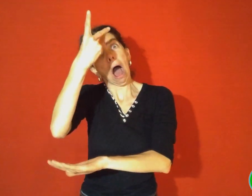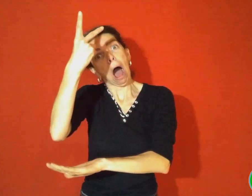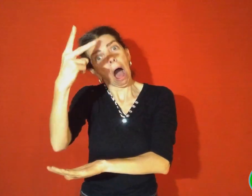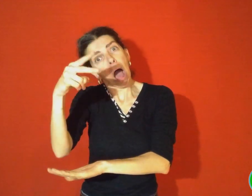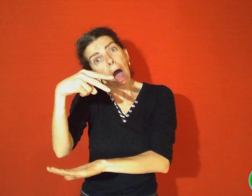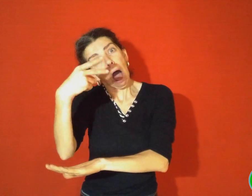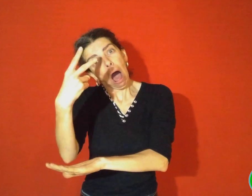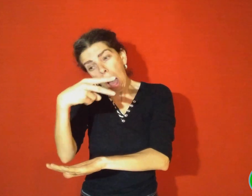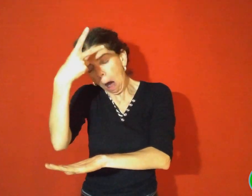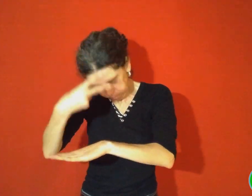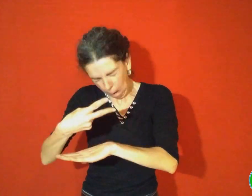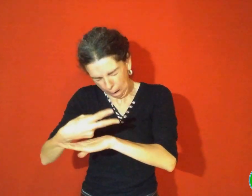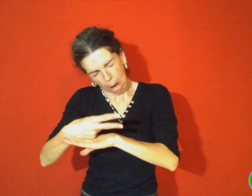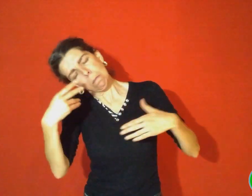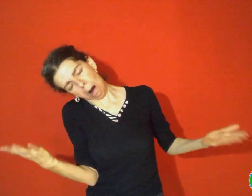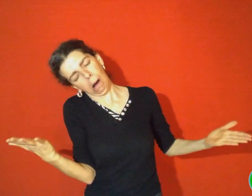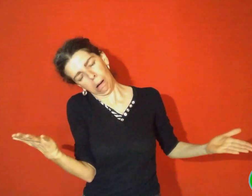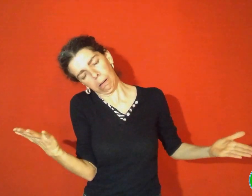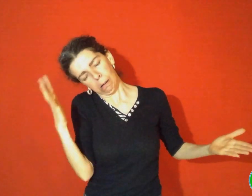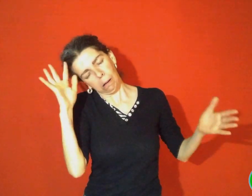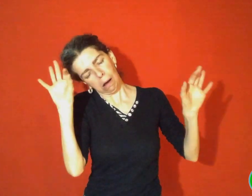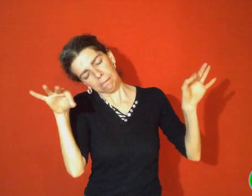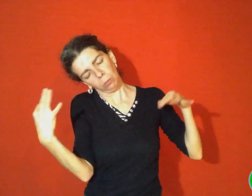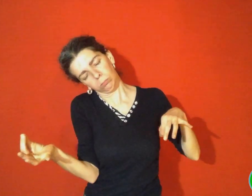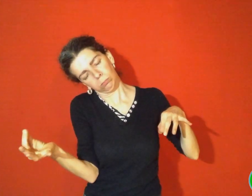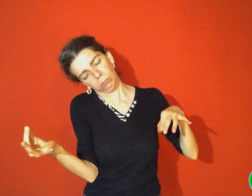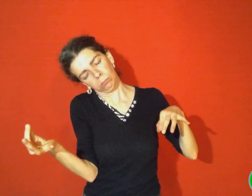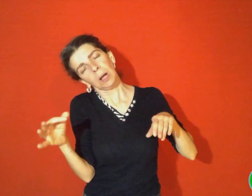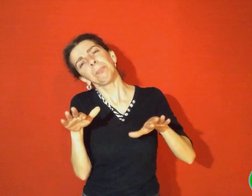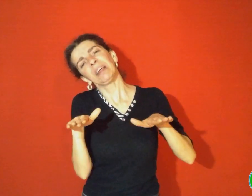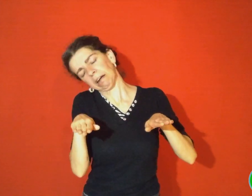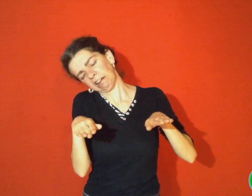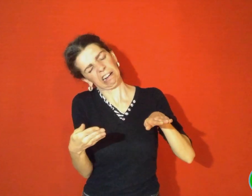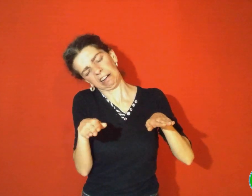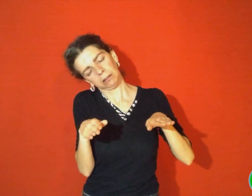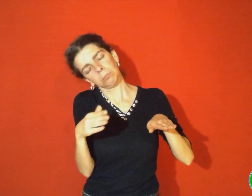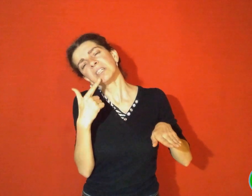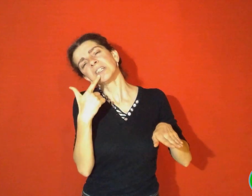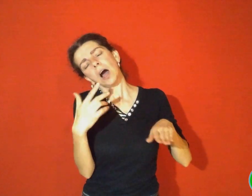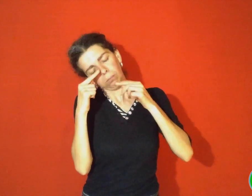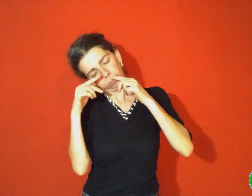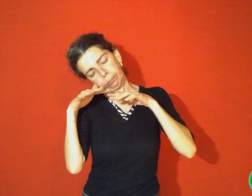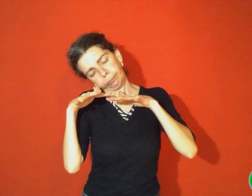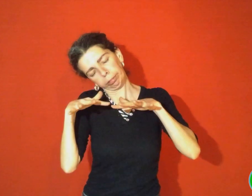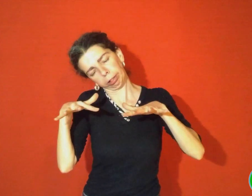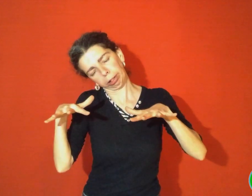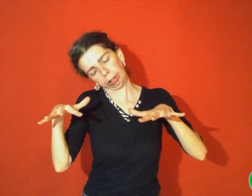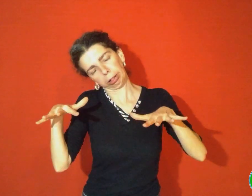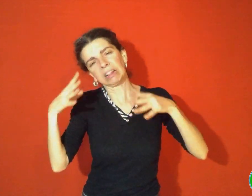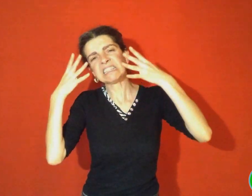et vint s'étaler au milieu du chemin. Il était étendu là, sans connaissance, une cheville foulée